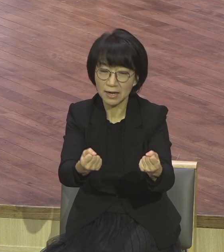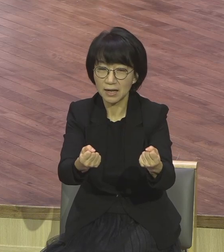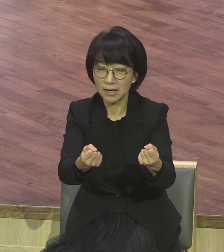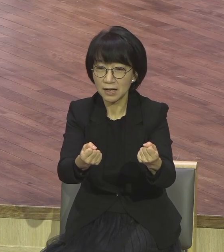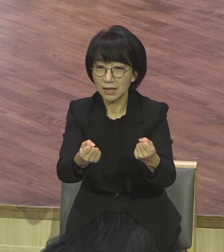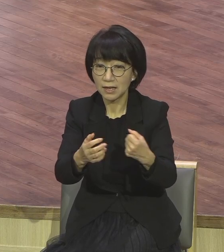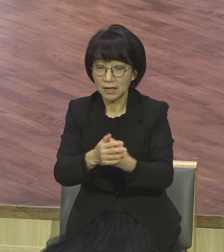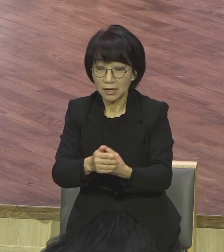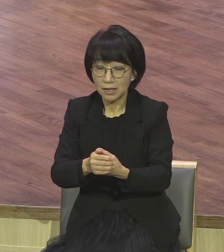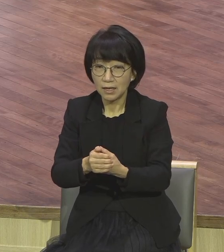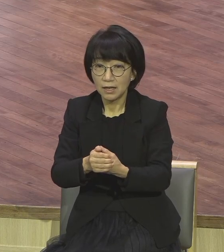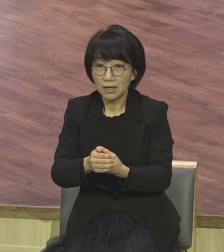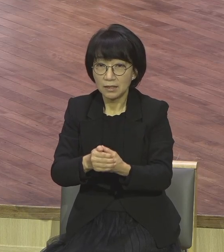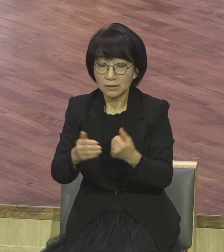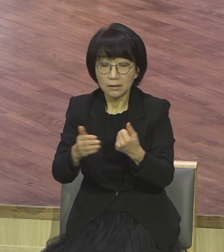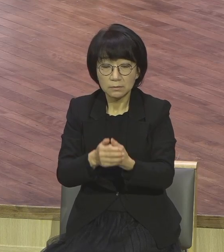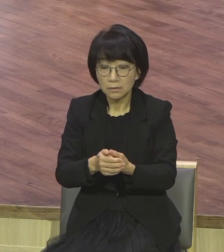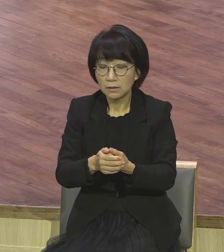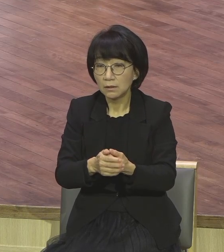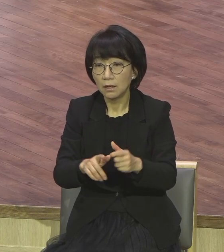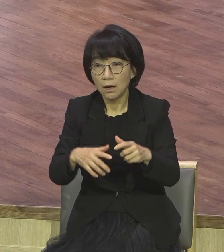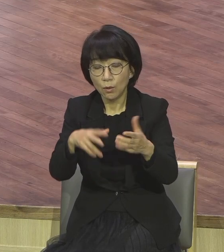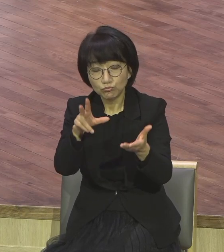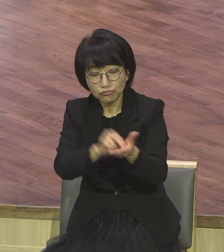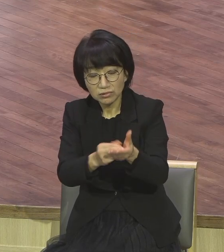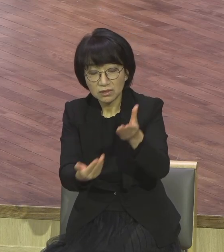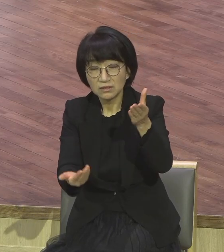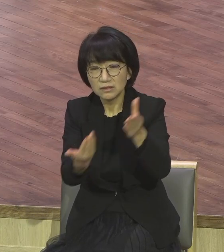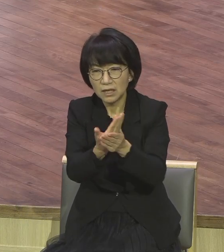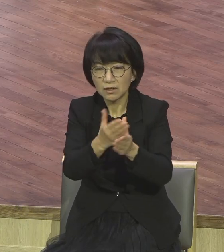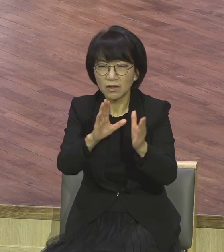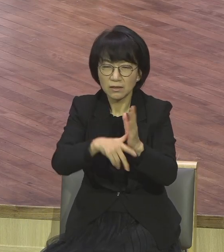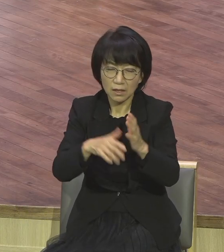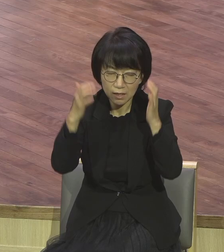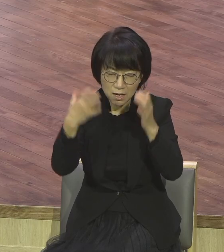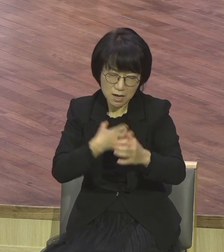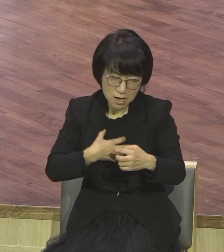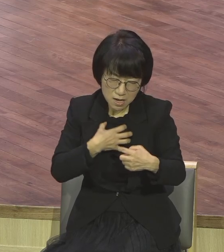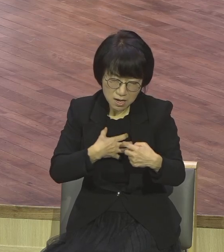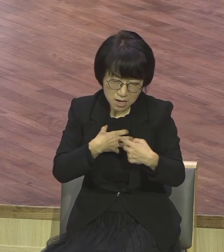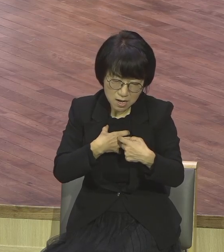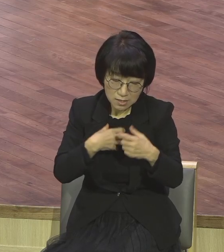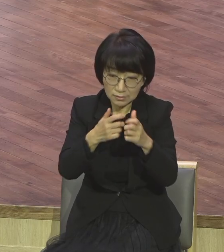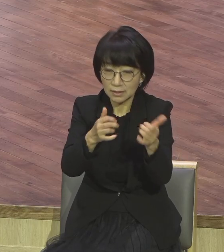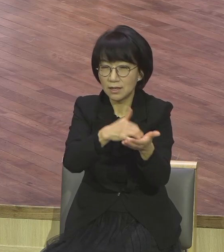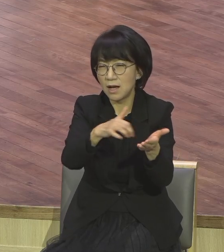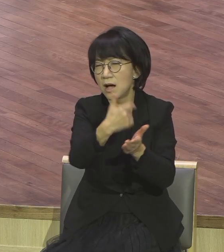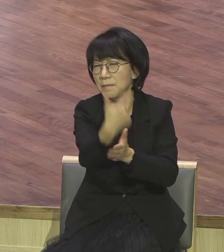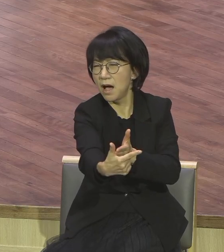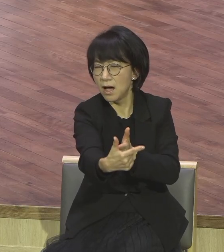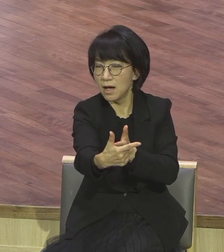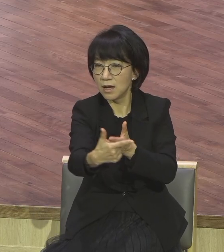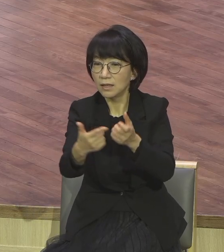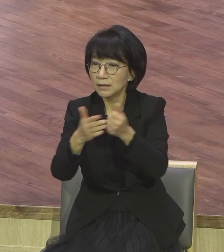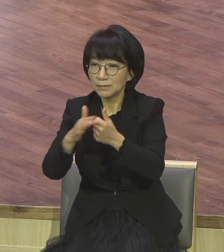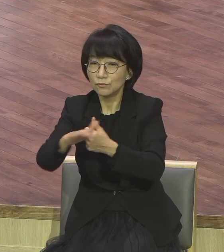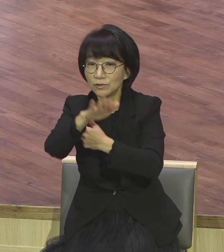어떻게 살아갈지 몰라서 문제가 사건 앞에 허덕거리고 있는 영혼들이 많이 있다 라고 하는 말씀이에요. 너희들이